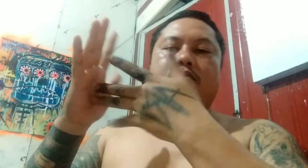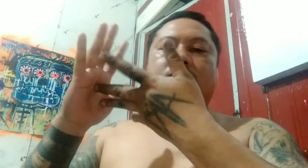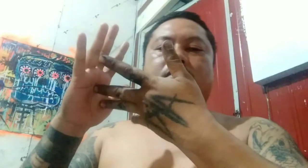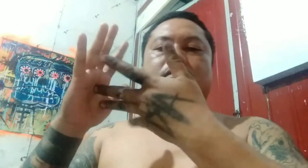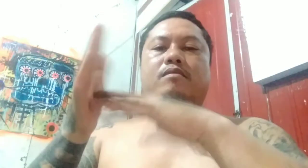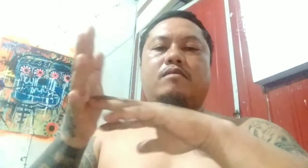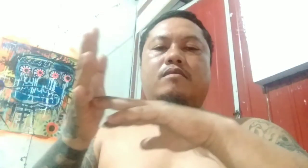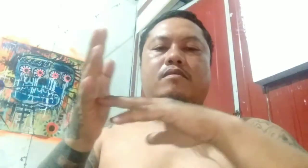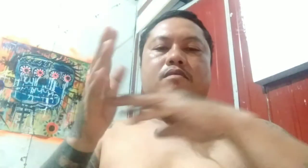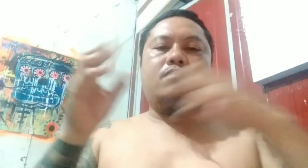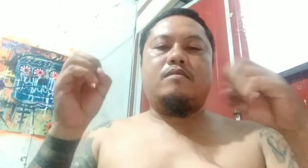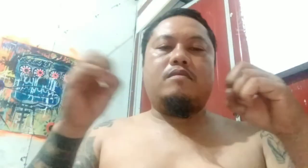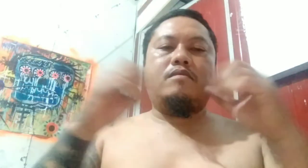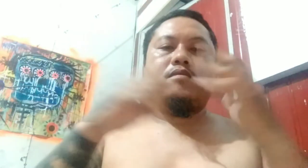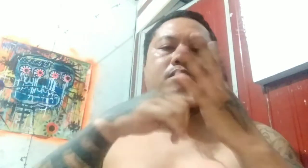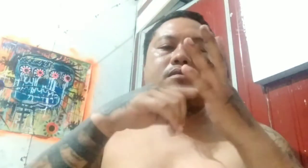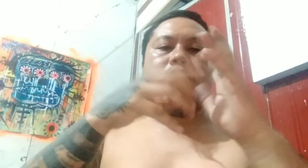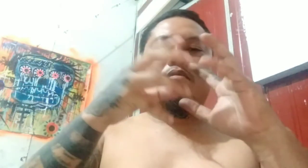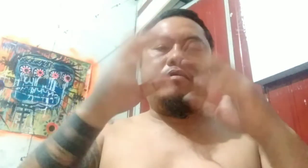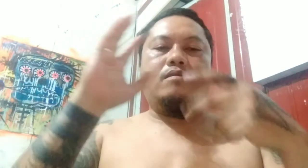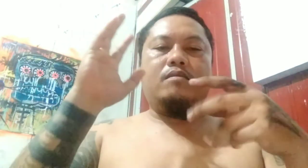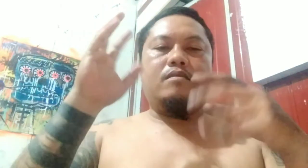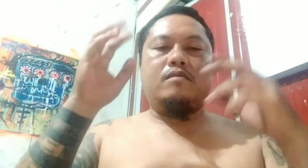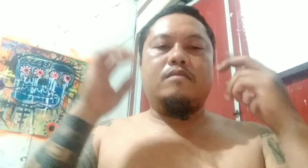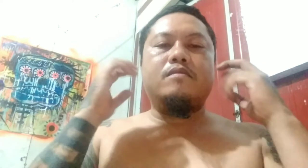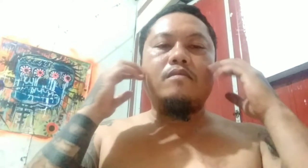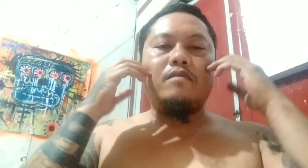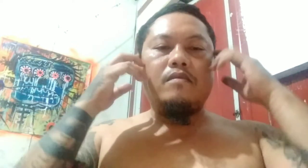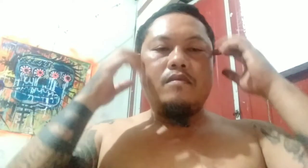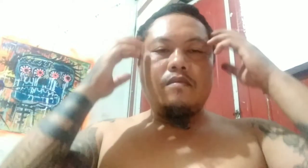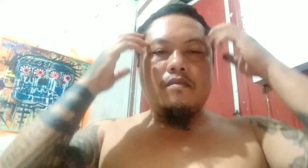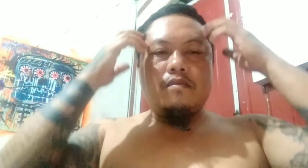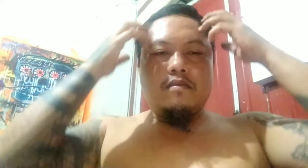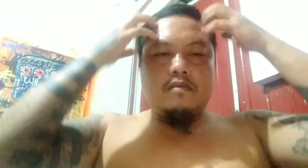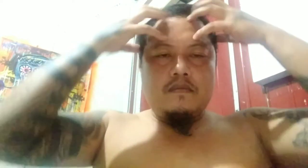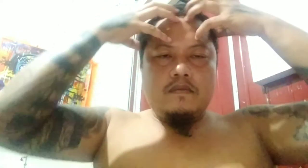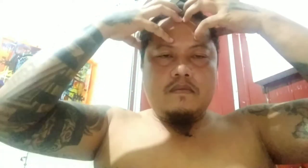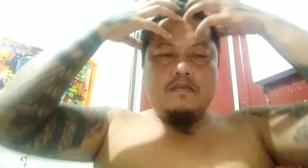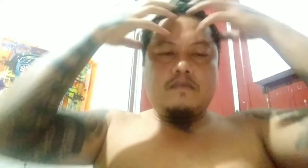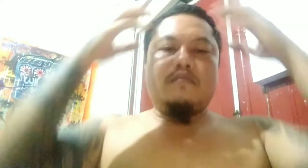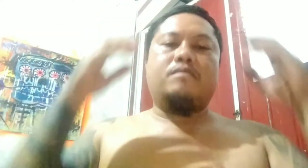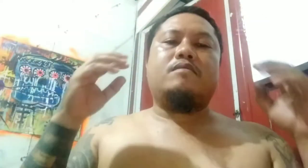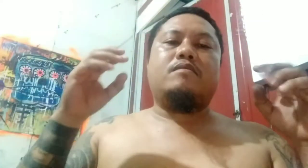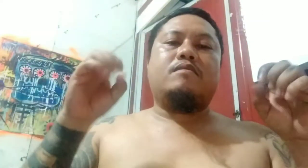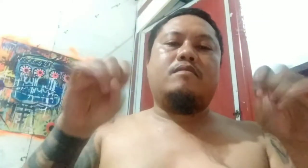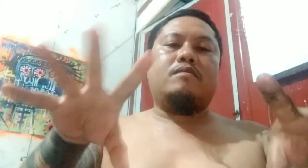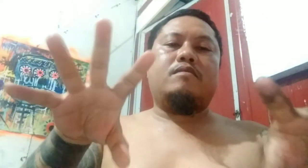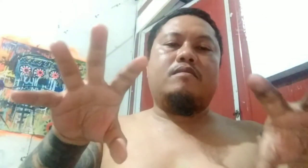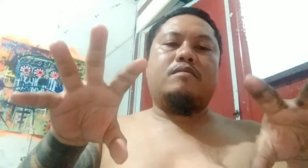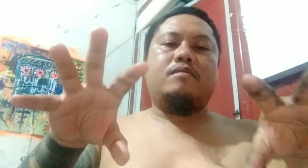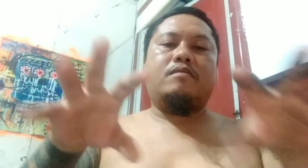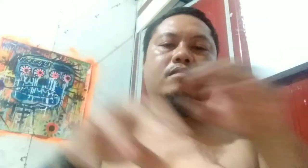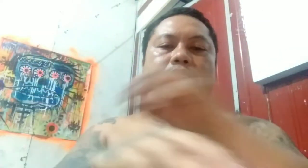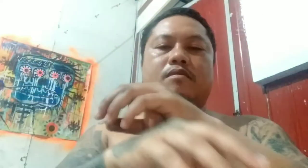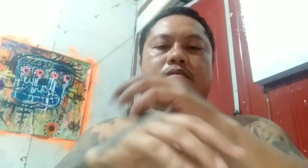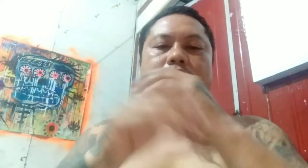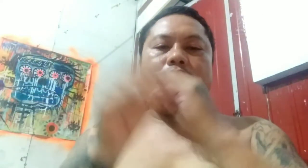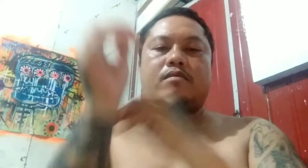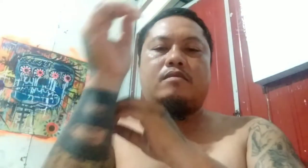niya yung mga pet bills nito. Anyway, ready na po ang ating mga kausap mula po sa University of Santo Tomas. Ang political